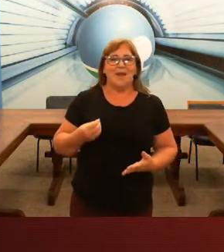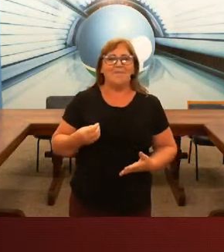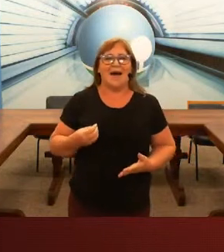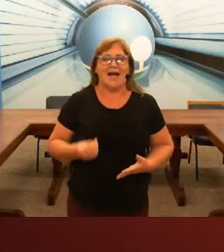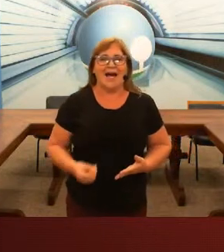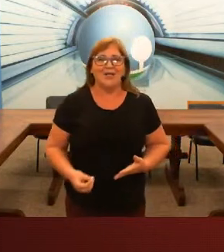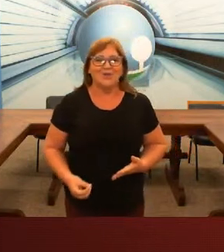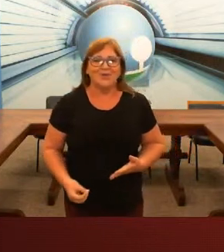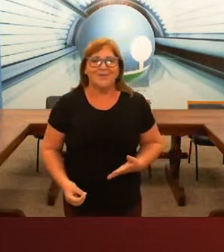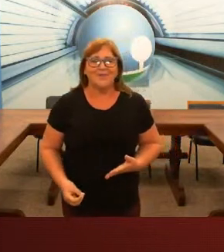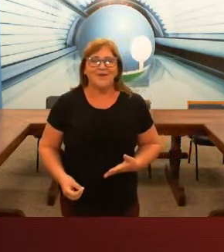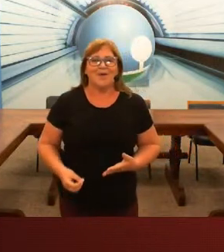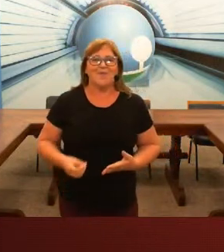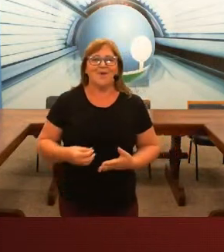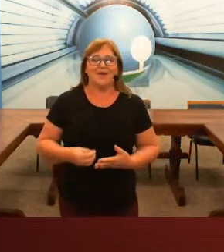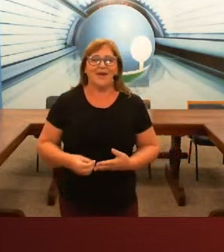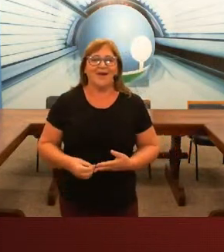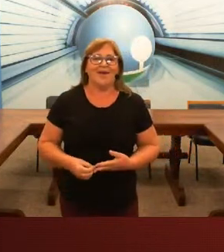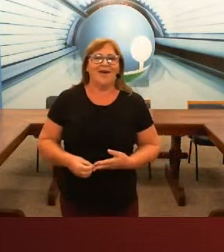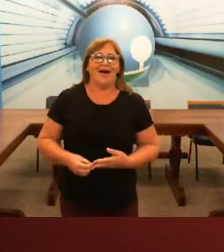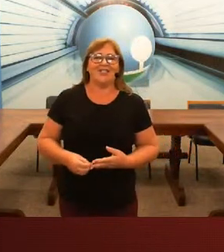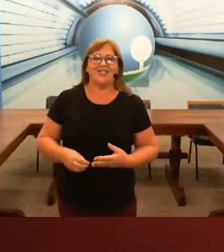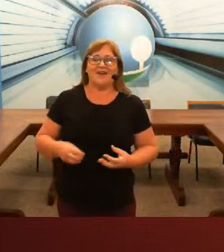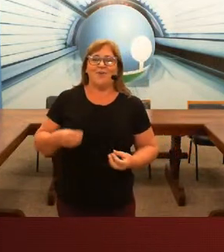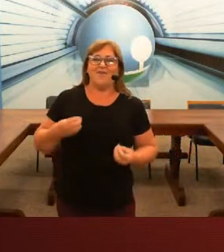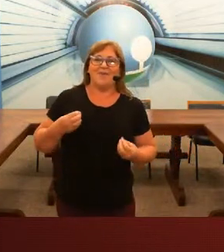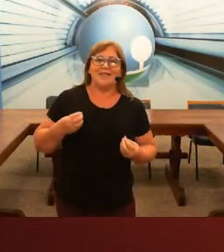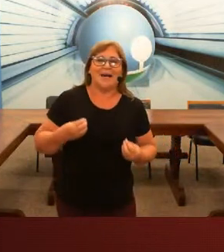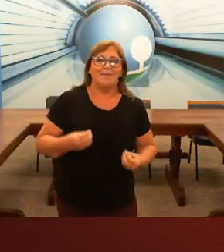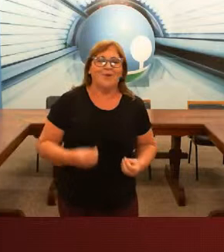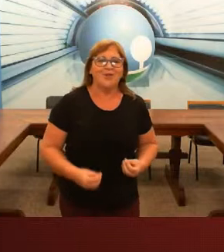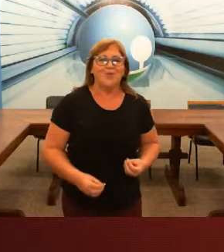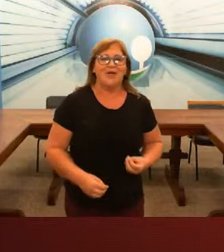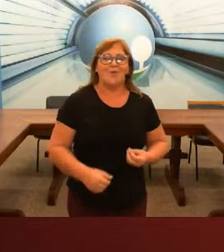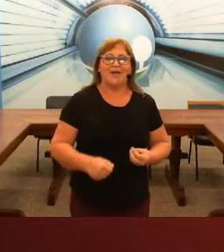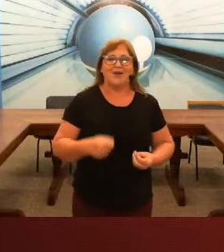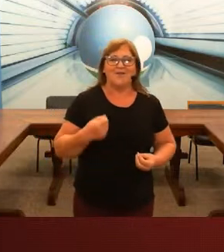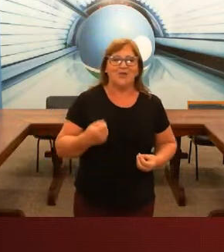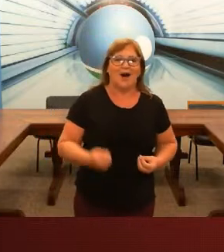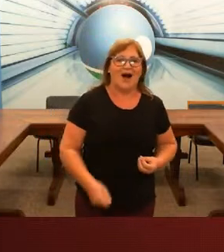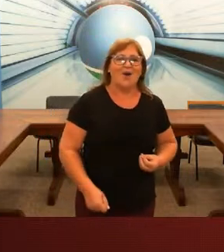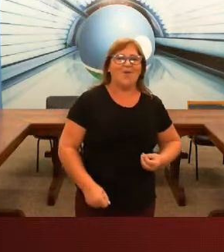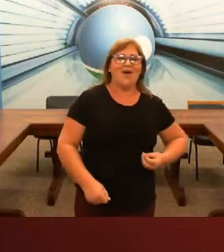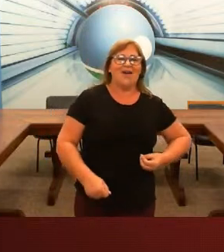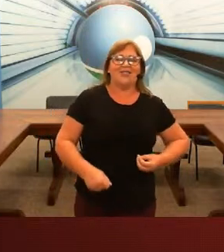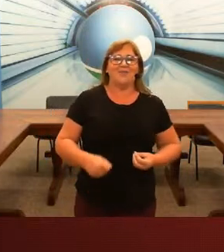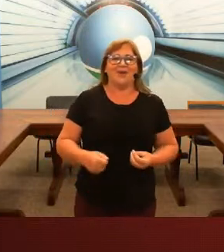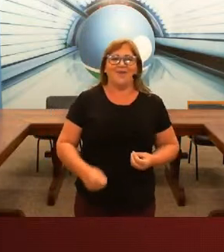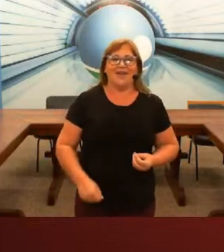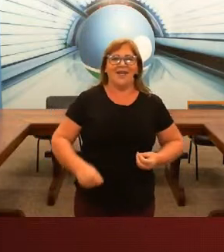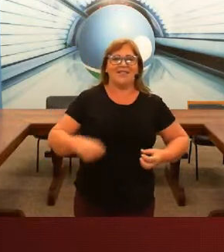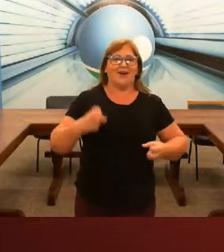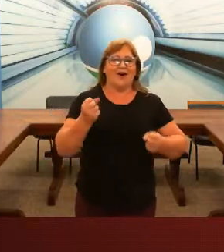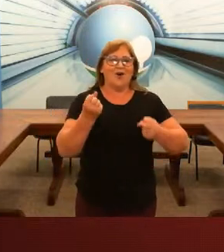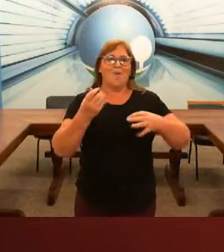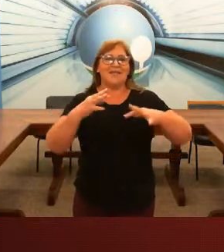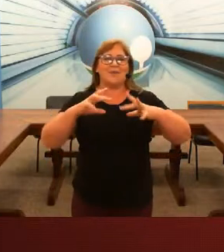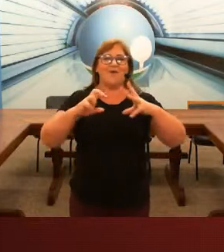Fiquem preparados, porque a gente vai movimentar muito, porque é uma língua visual. De preferência, comece a